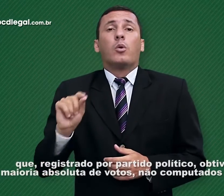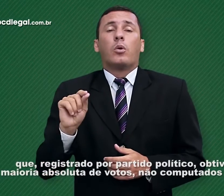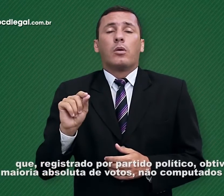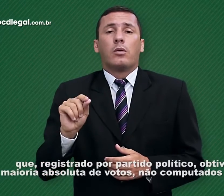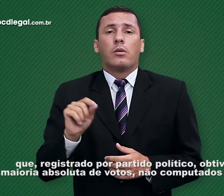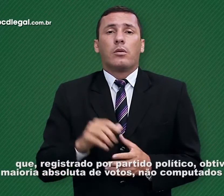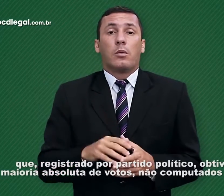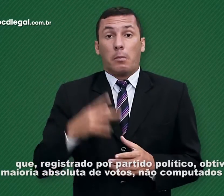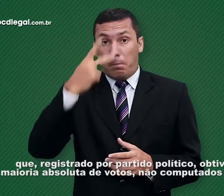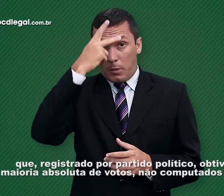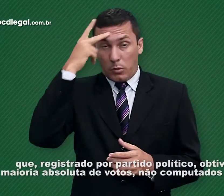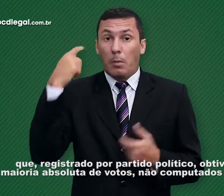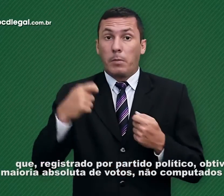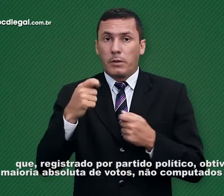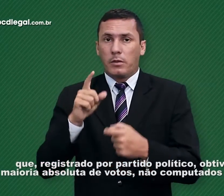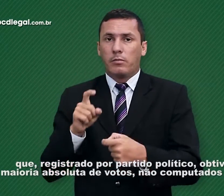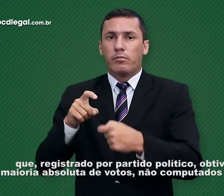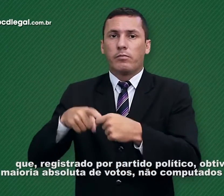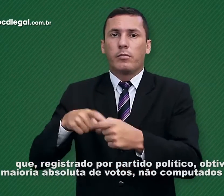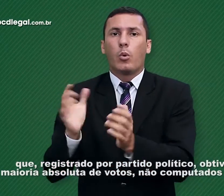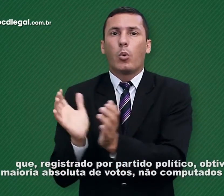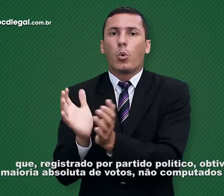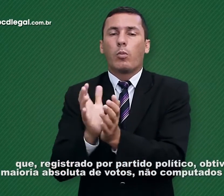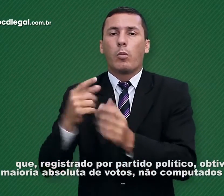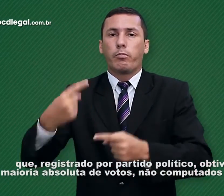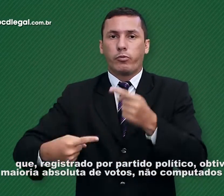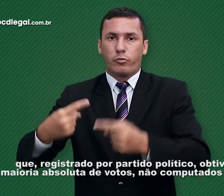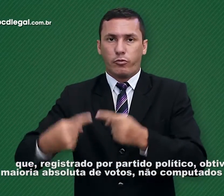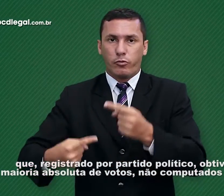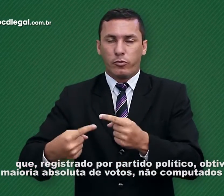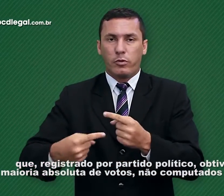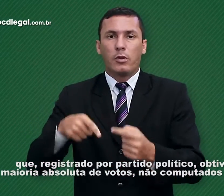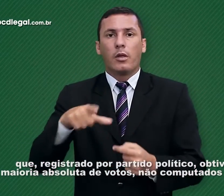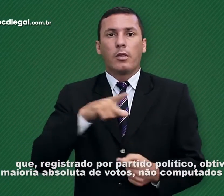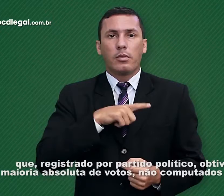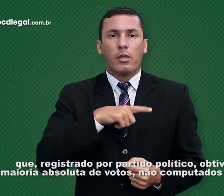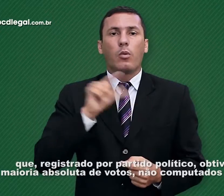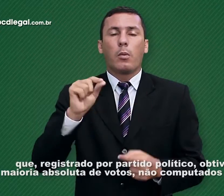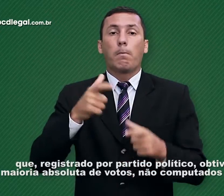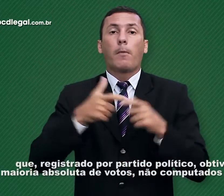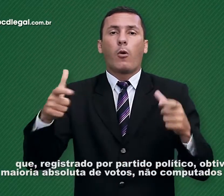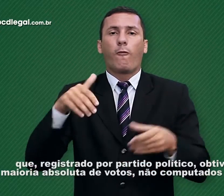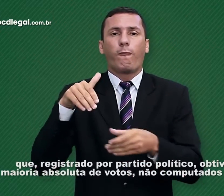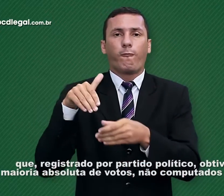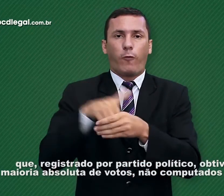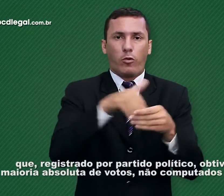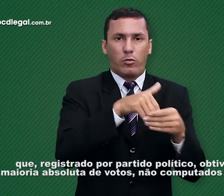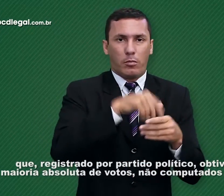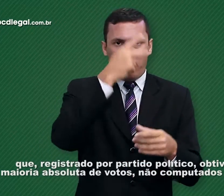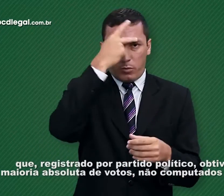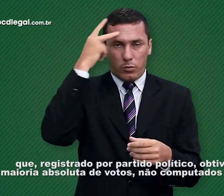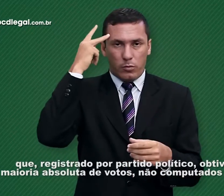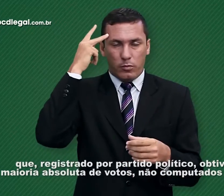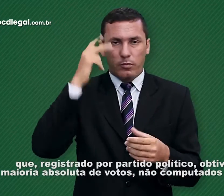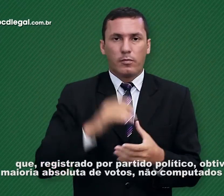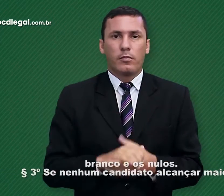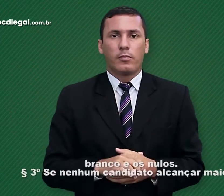registrado por partido político, obtiver a maioria absoluta de votos, não computados,